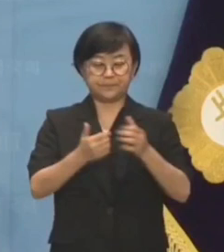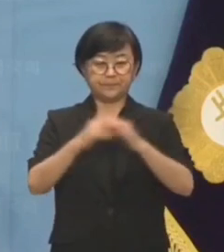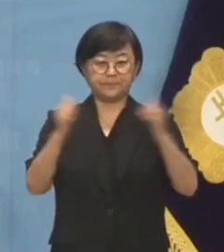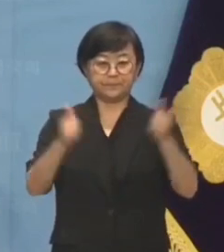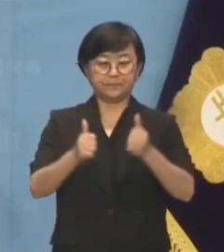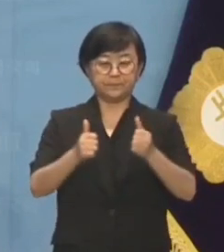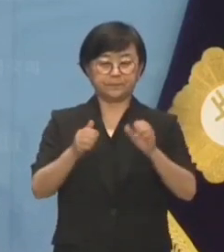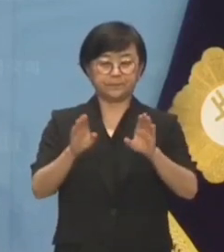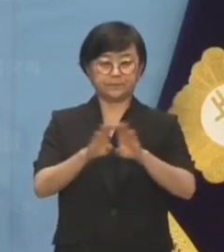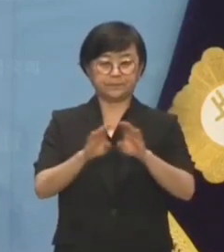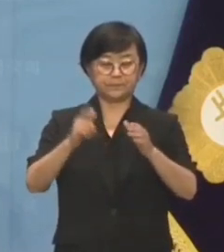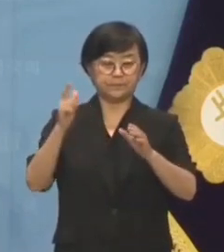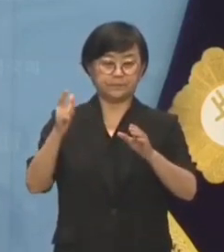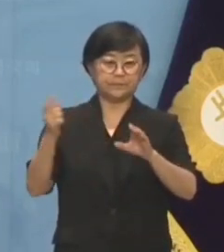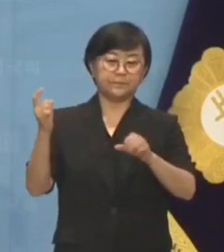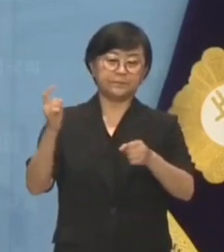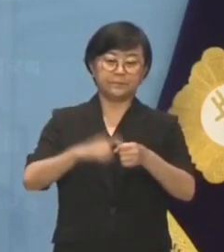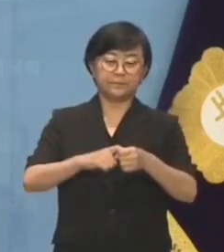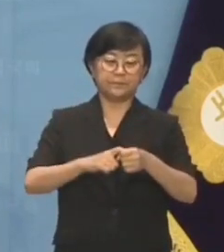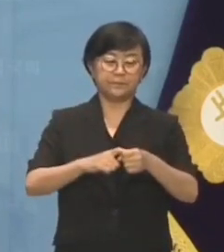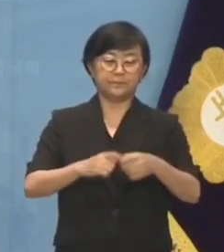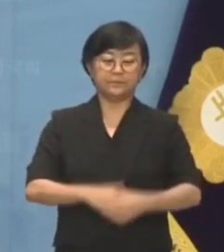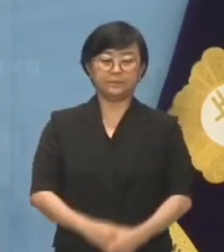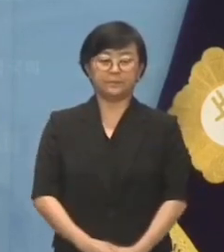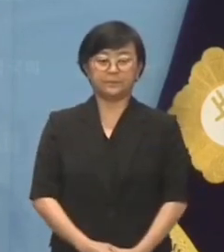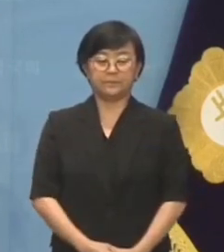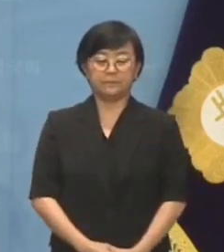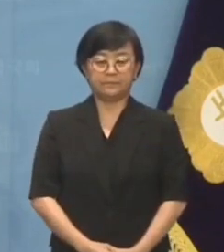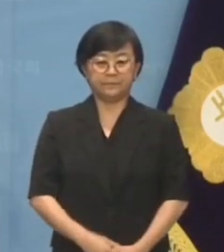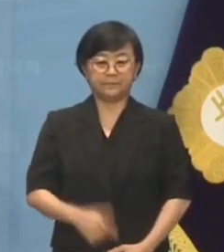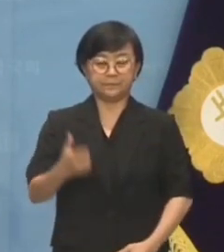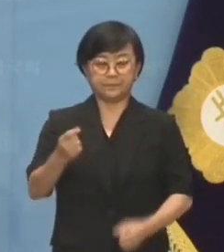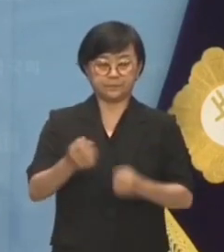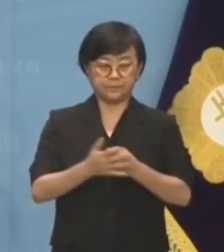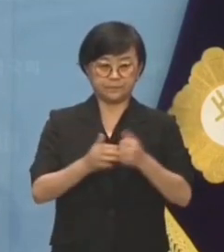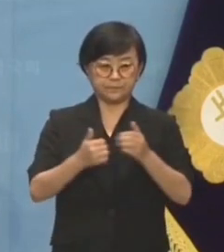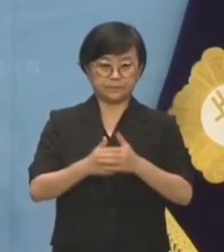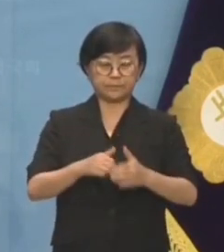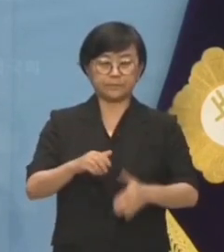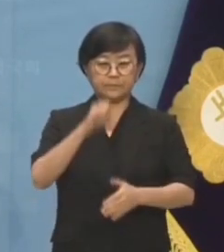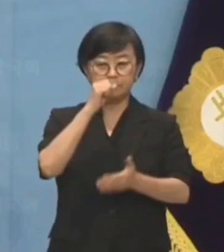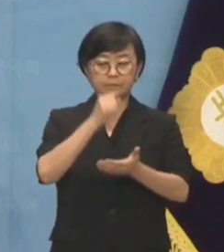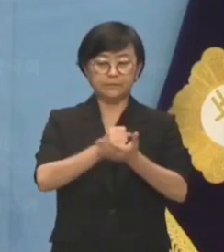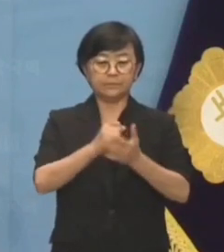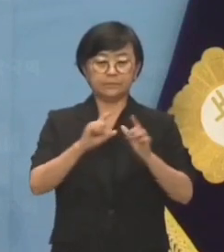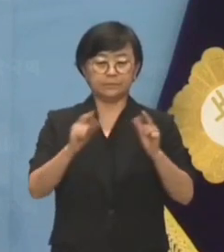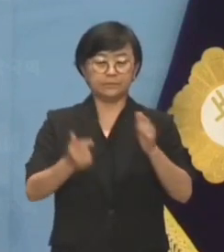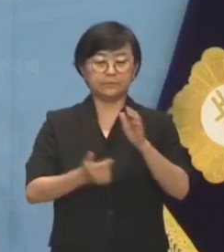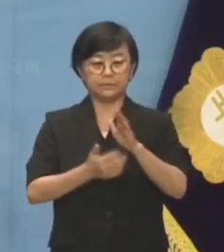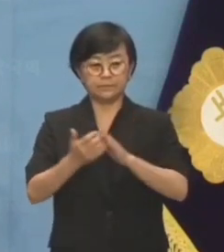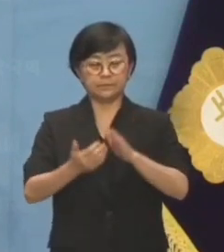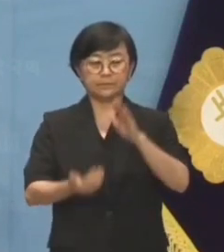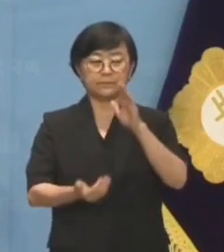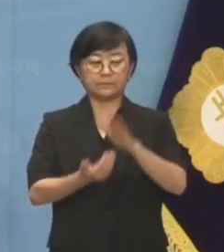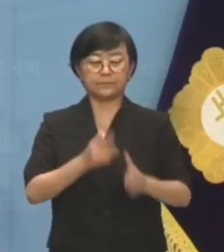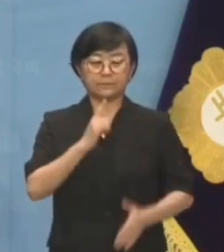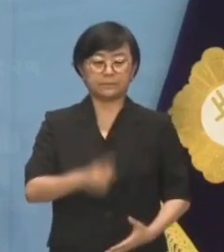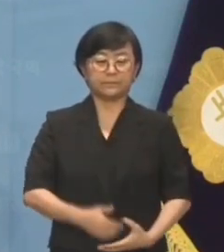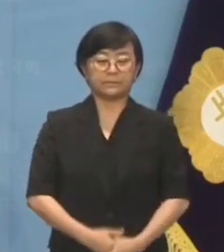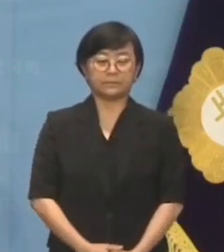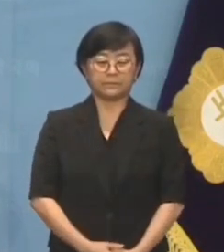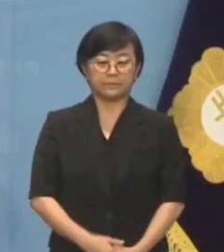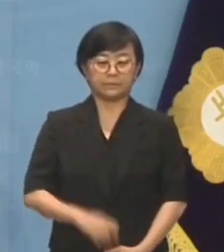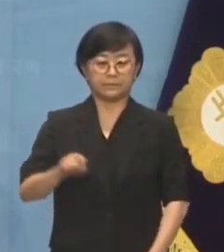국회문까지 굳게 걸어 잠근 것입니다. 한마디로 비정상과 꼼수의 극치입니다.